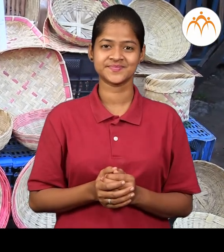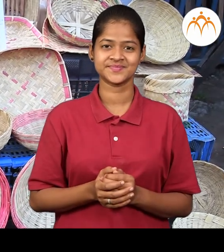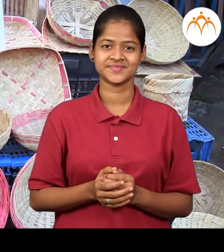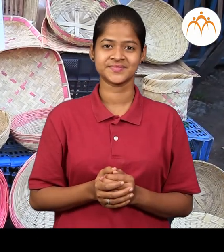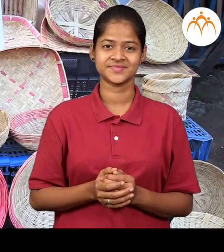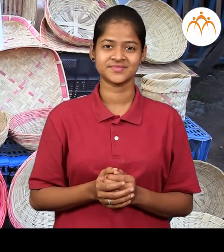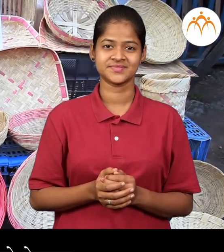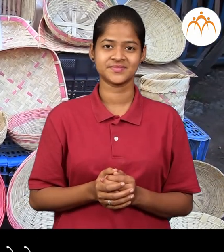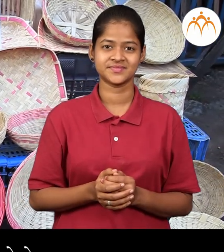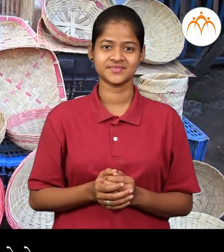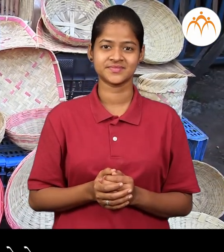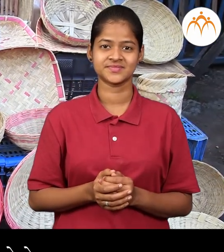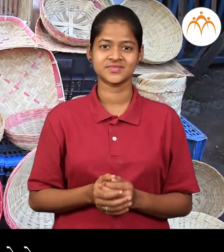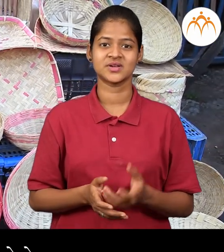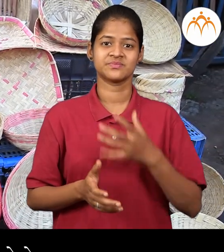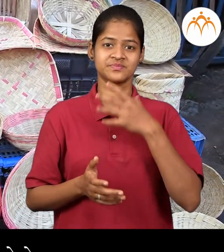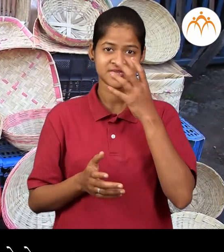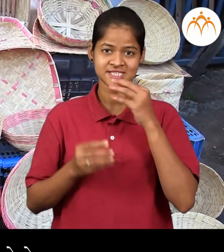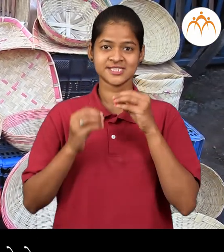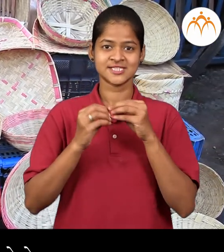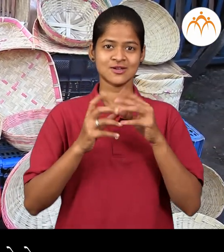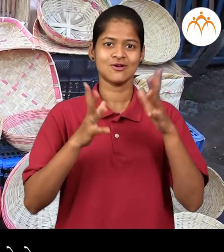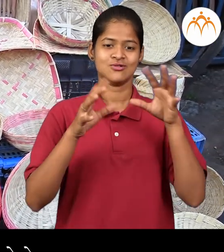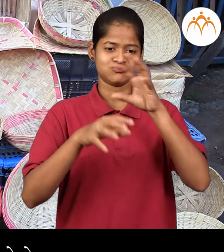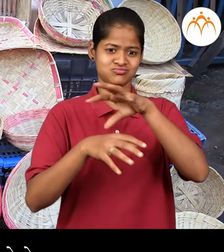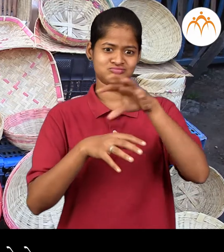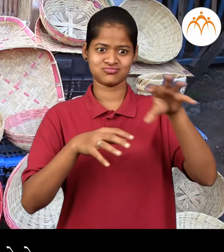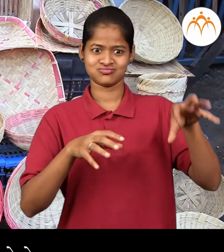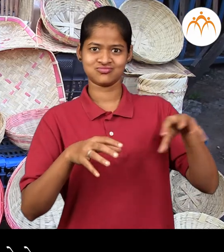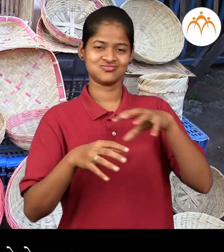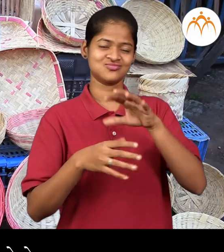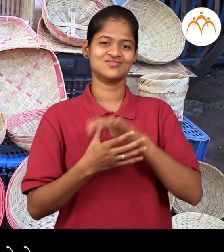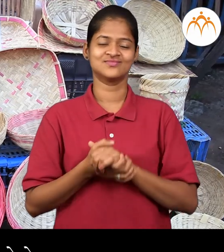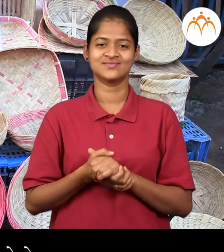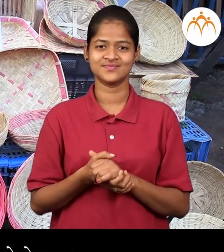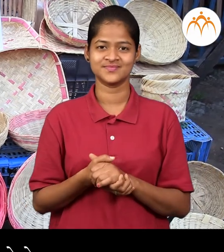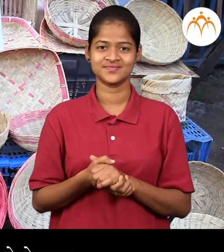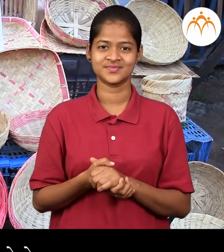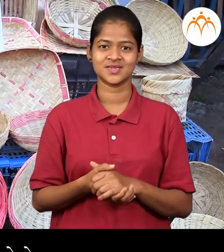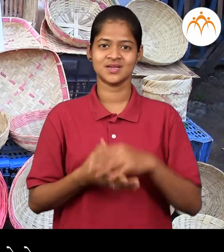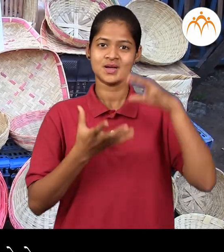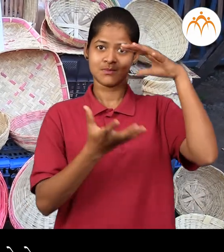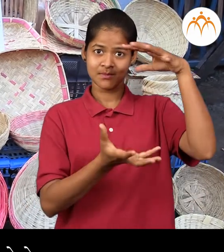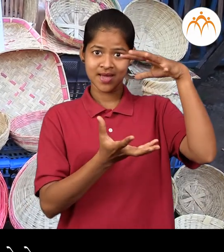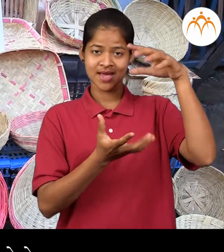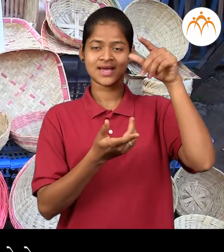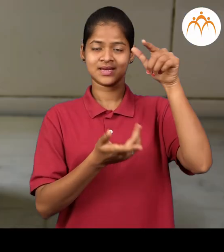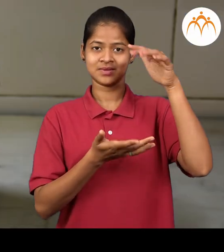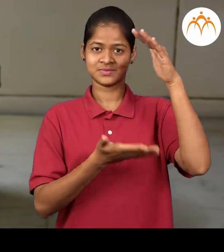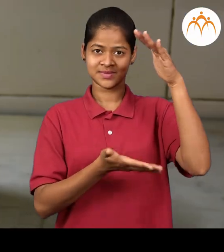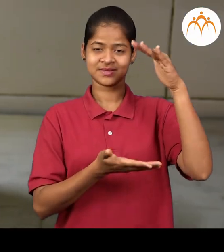टोपलीत भाजा फडे थेवतात डबा